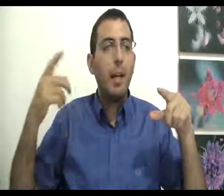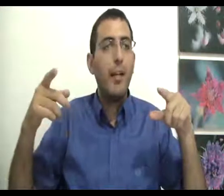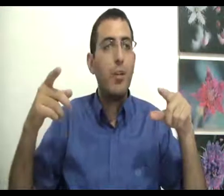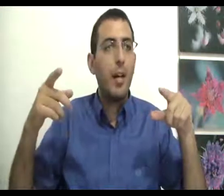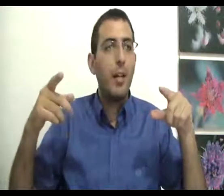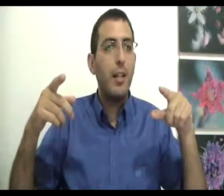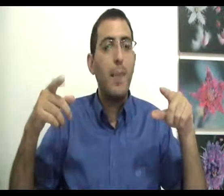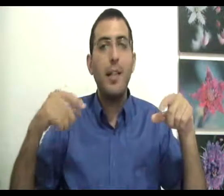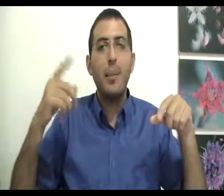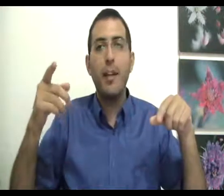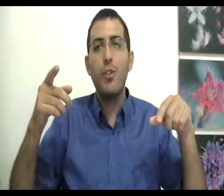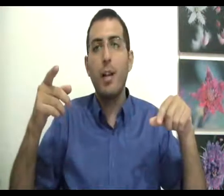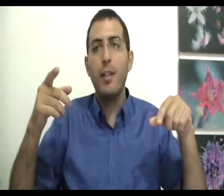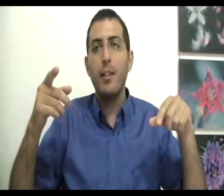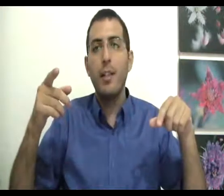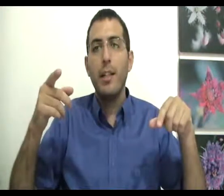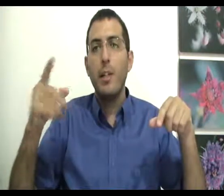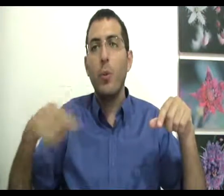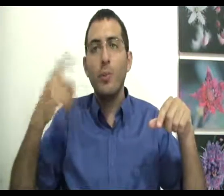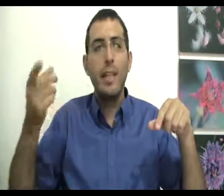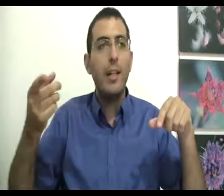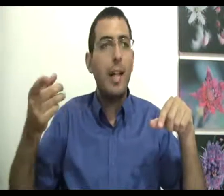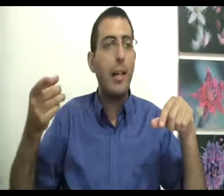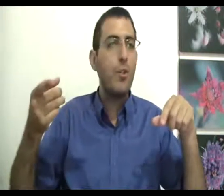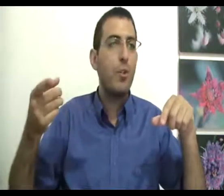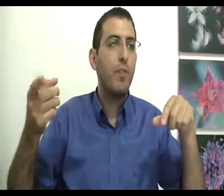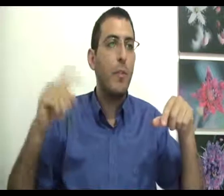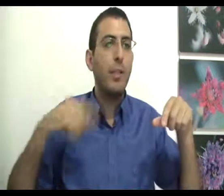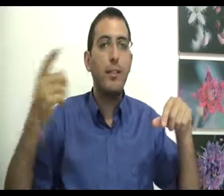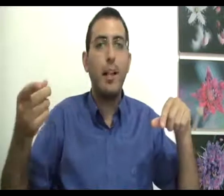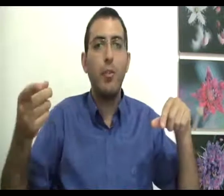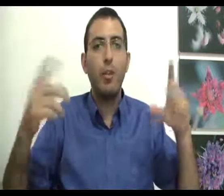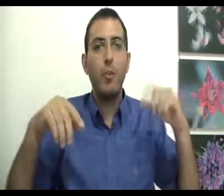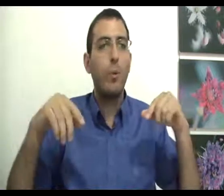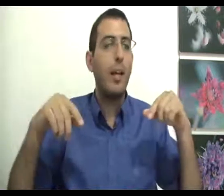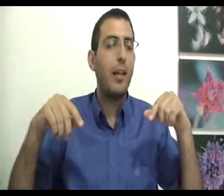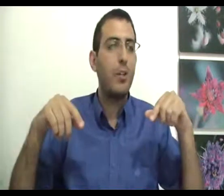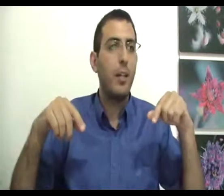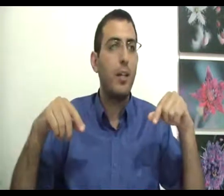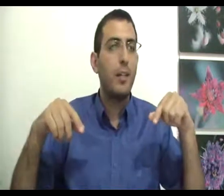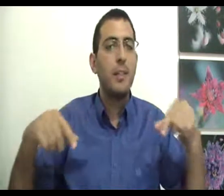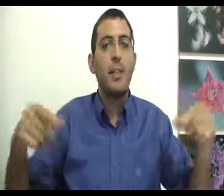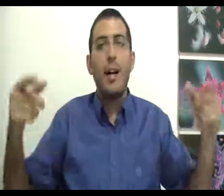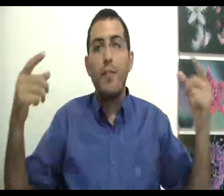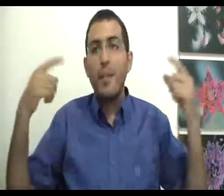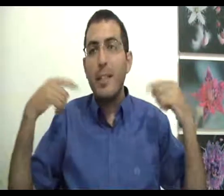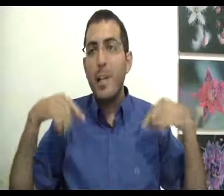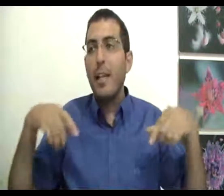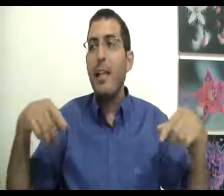מרגיש רע למה האדם מרגיש רע? כי הוא רוצה להרגיש טוב אם לא תרצה להרגיש טוב לא תוכל להרגיש רע ואם האדם יגלה